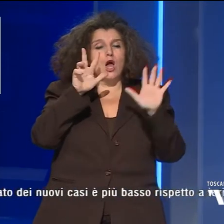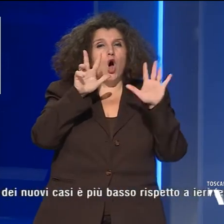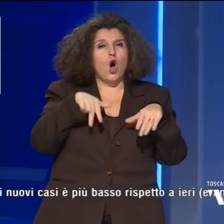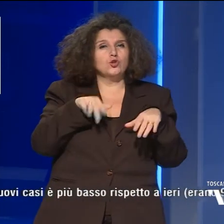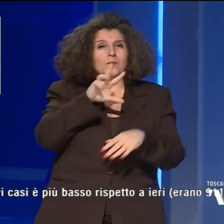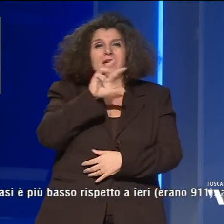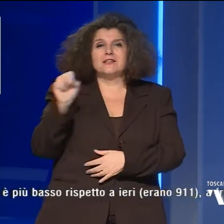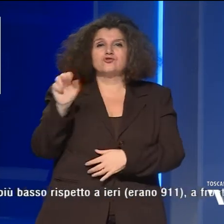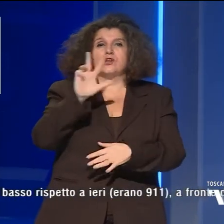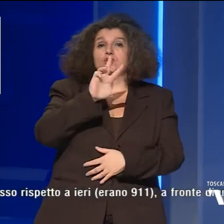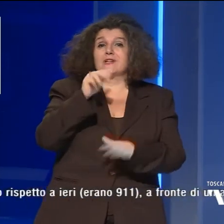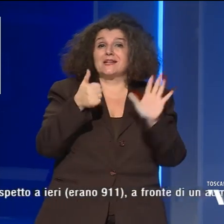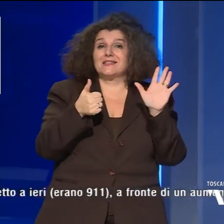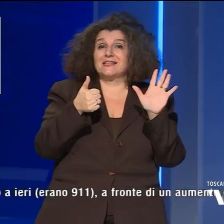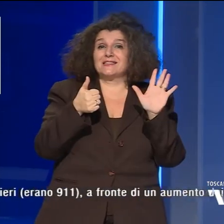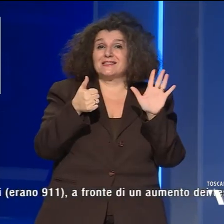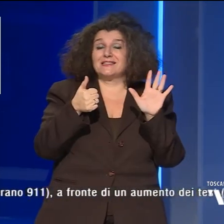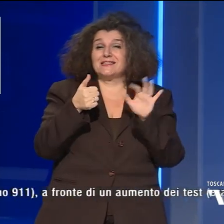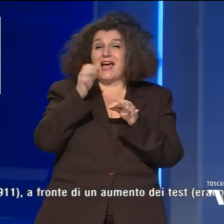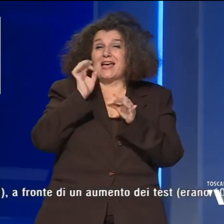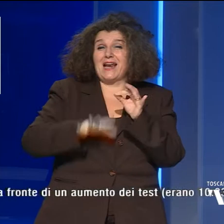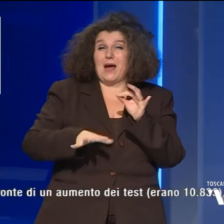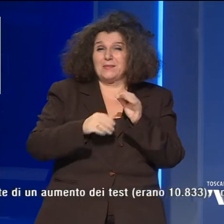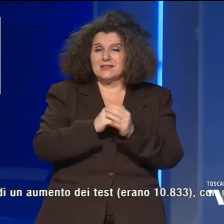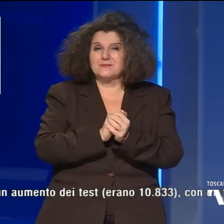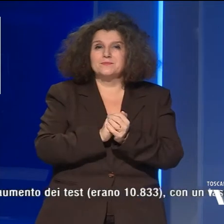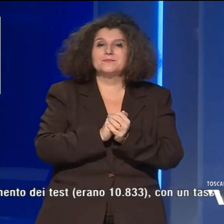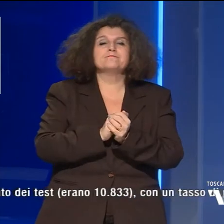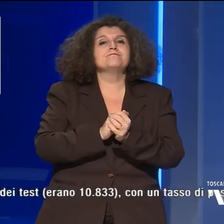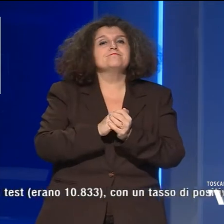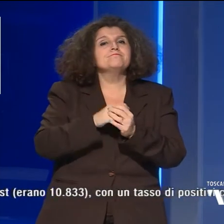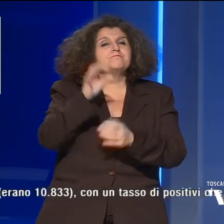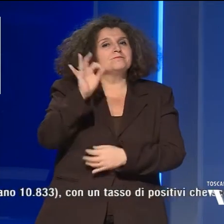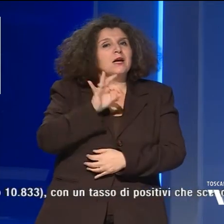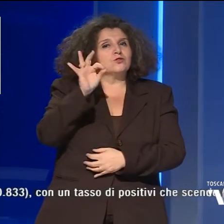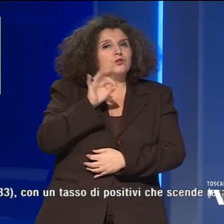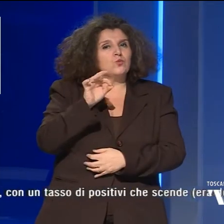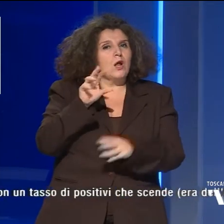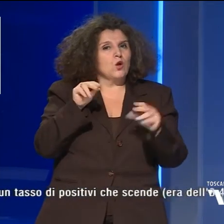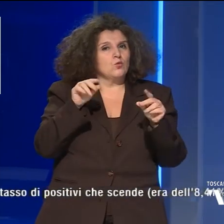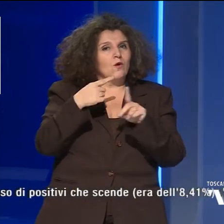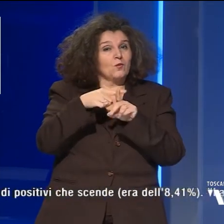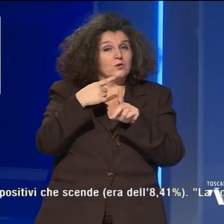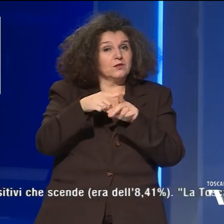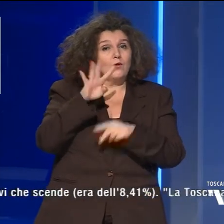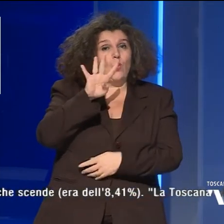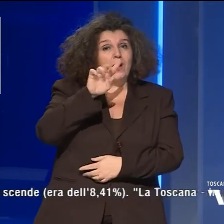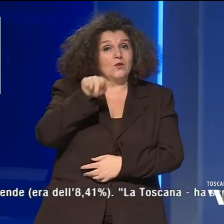.336 test rapidi. Il tasso di nuovi positivi è del 4